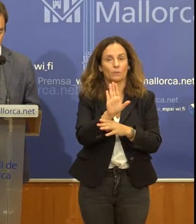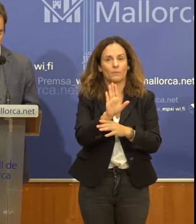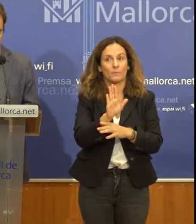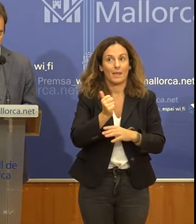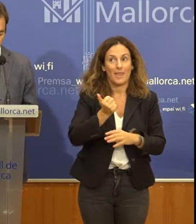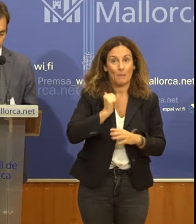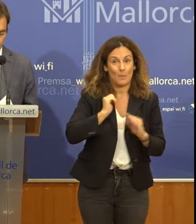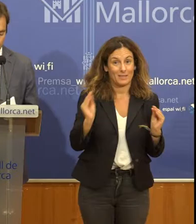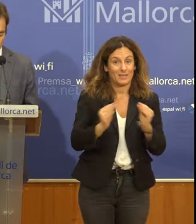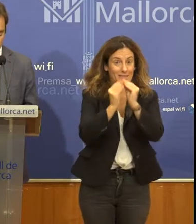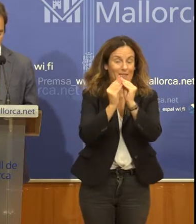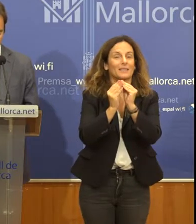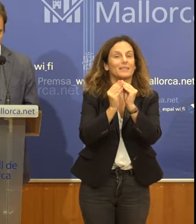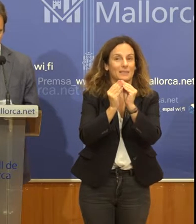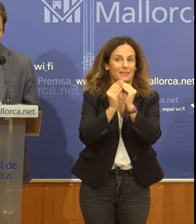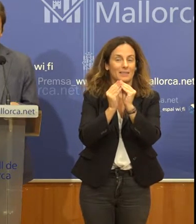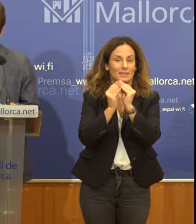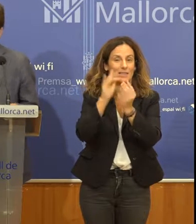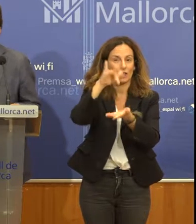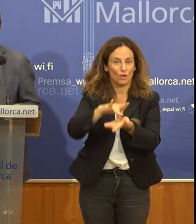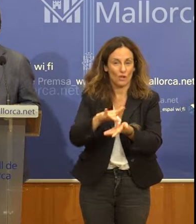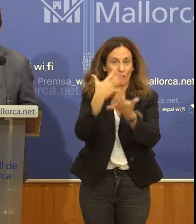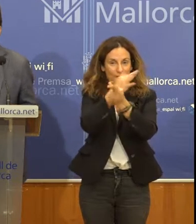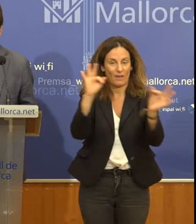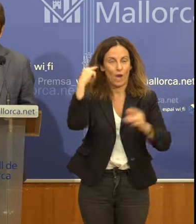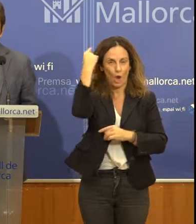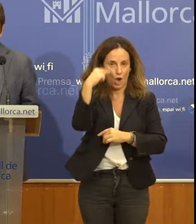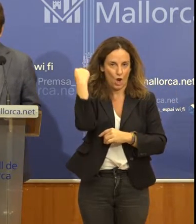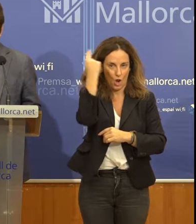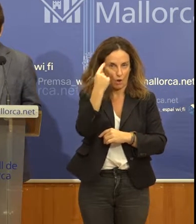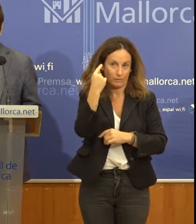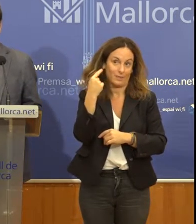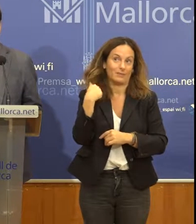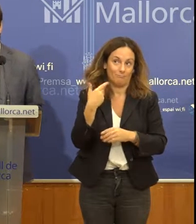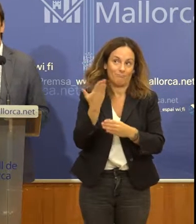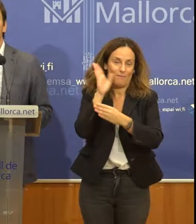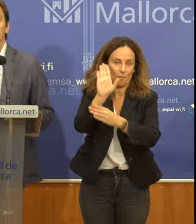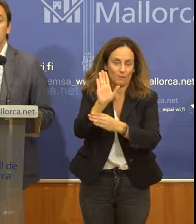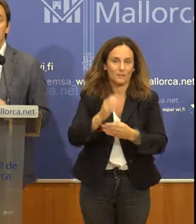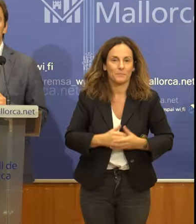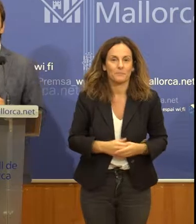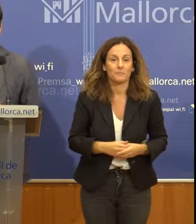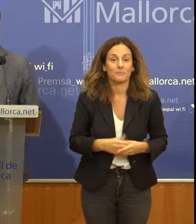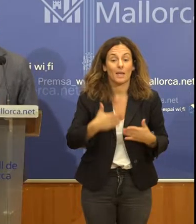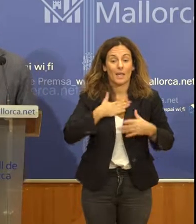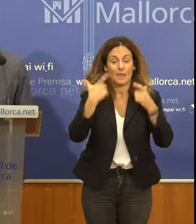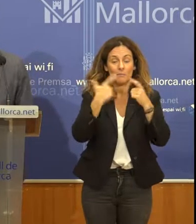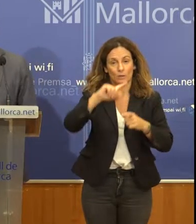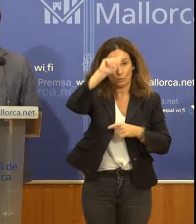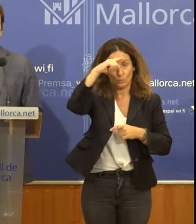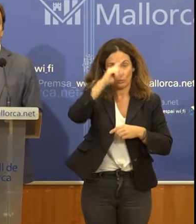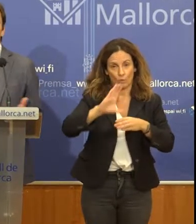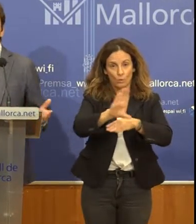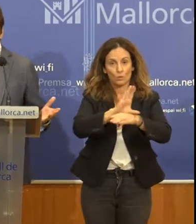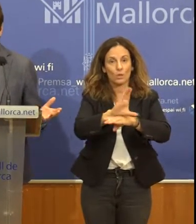entesa per presentar-lo també a Londres. Des del Departament de Cultura del Consell de Mallorca,